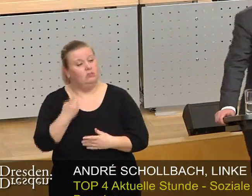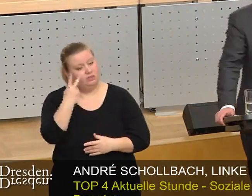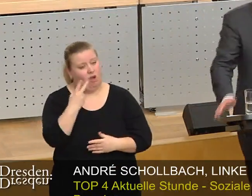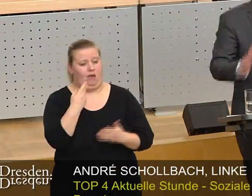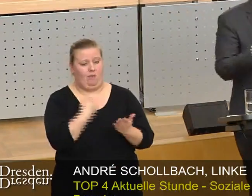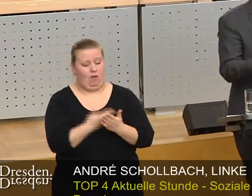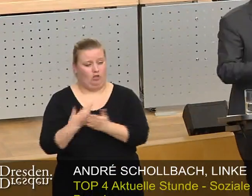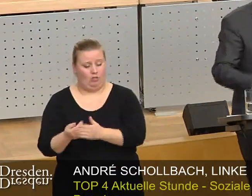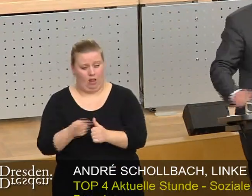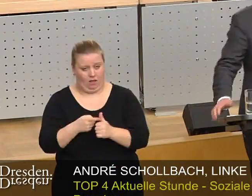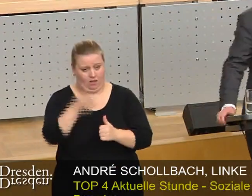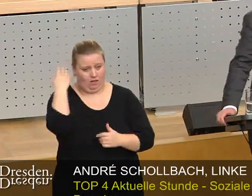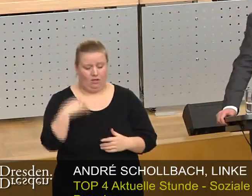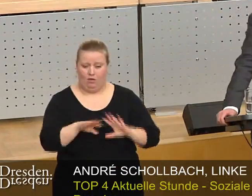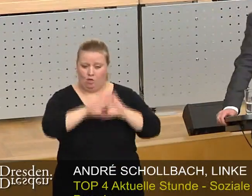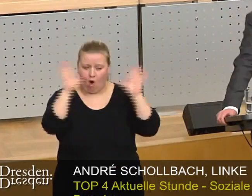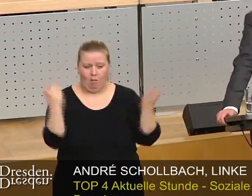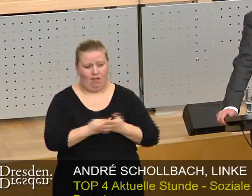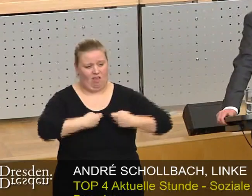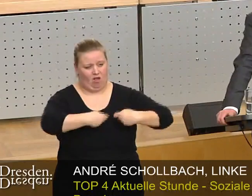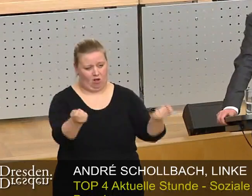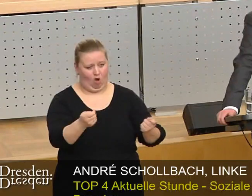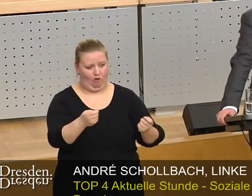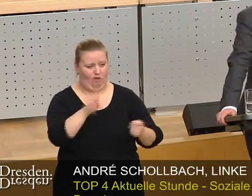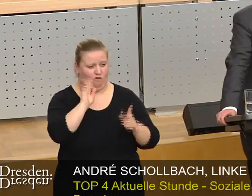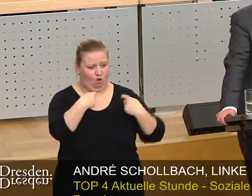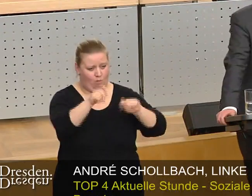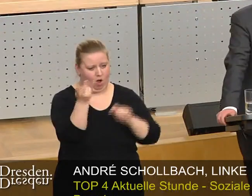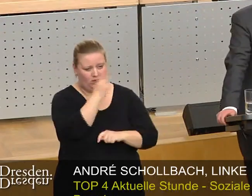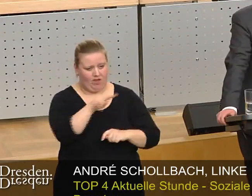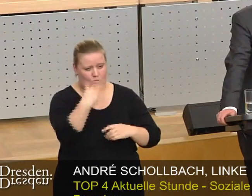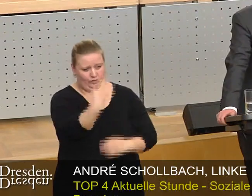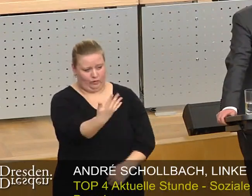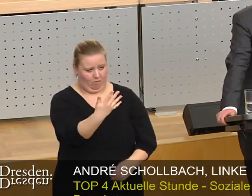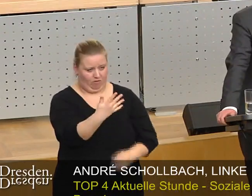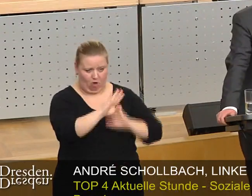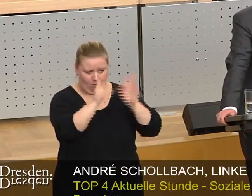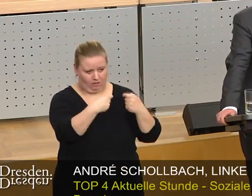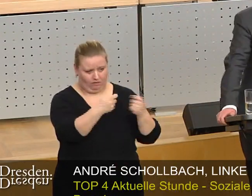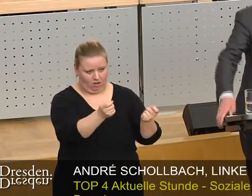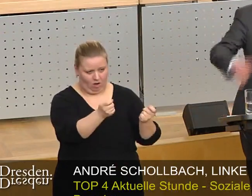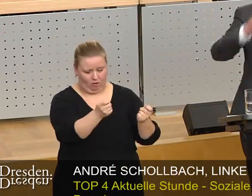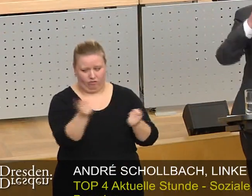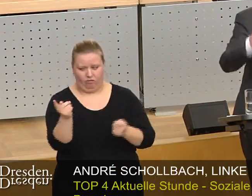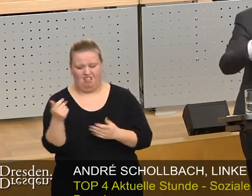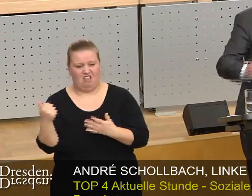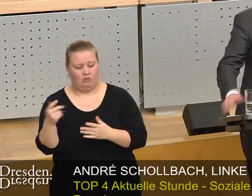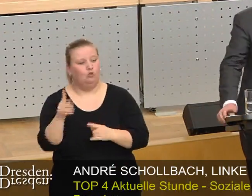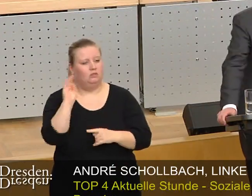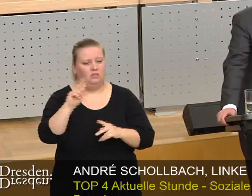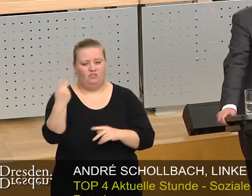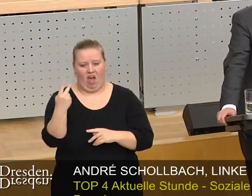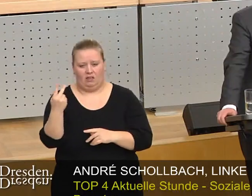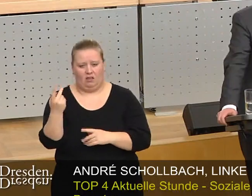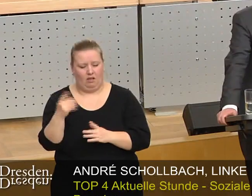benennen. Das erste ist der Totalverkauf der Wober im Jahre 2005 gewesen. Und das zweite ist der Abriss